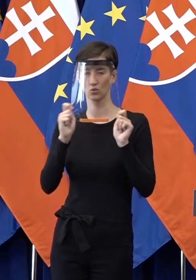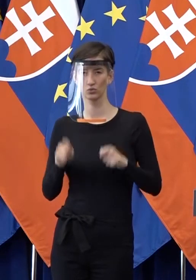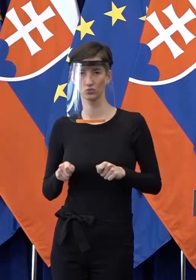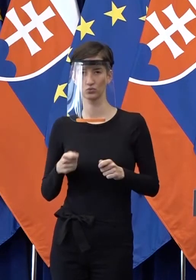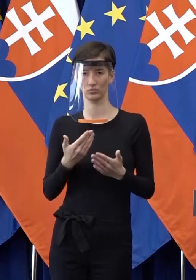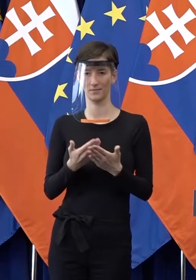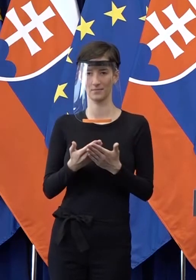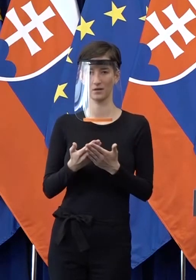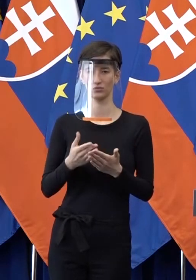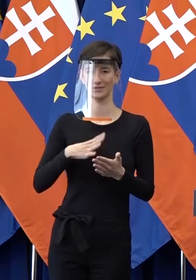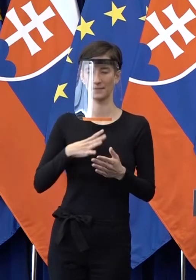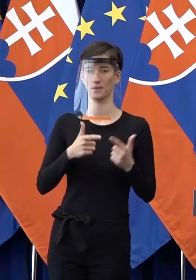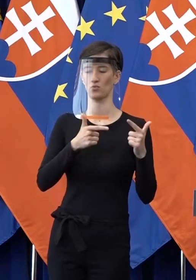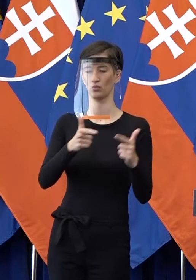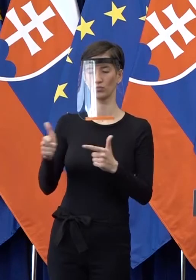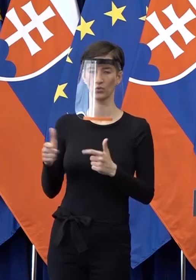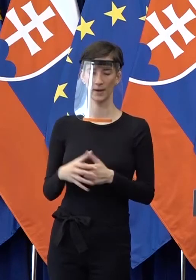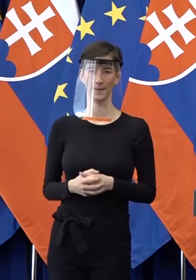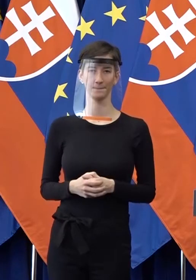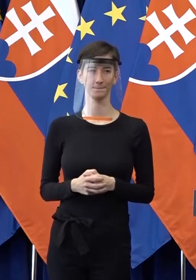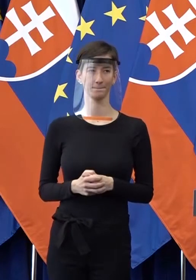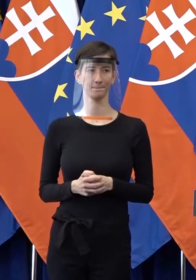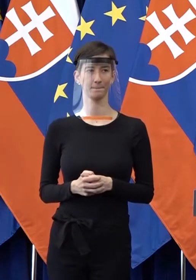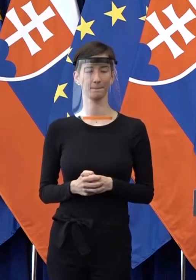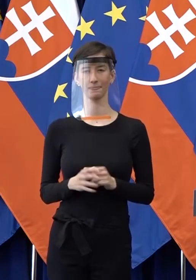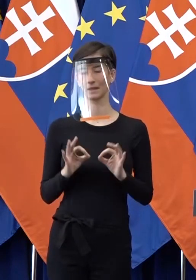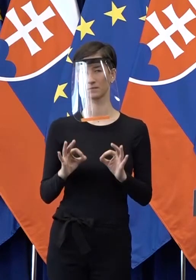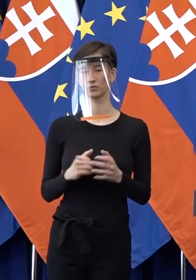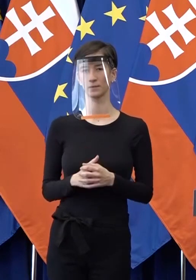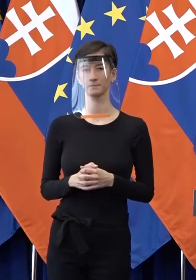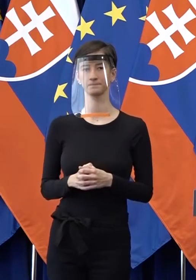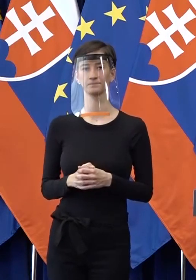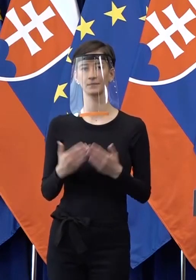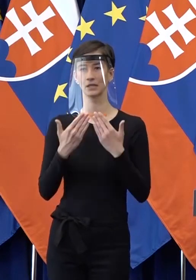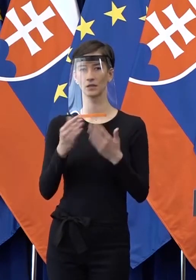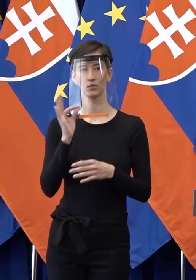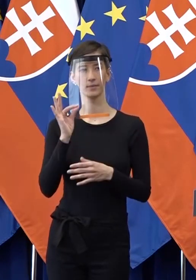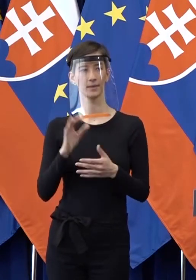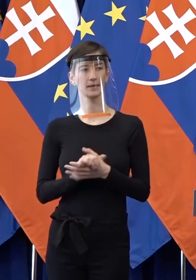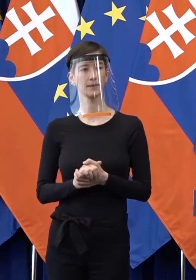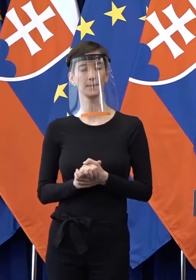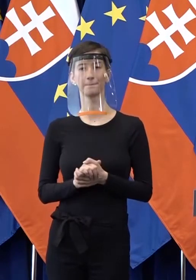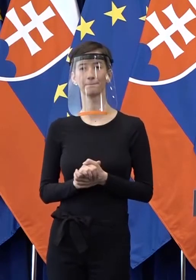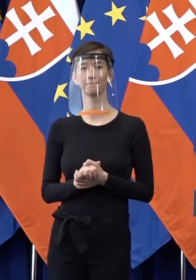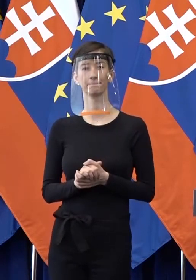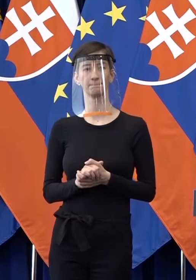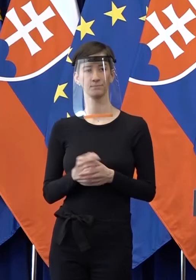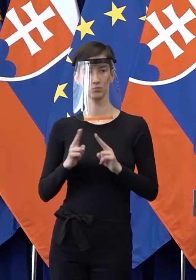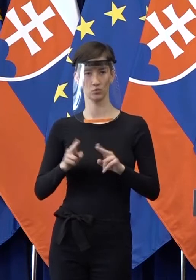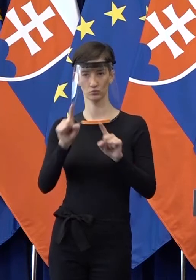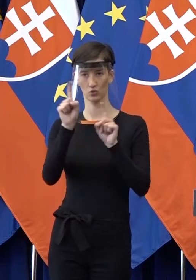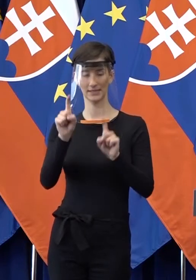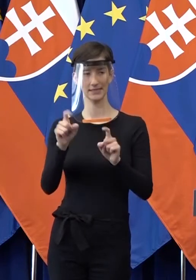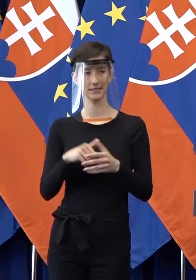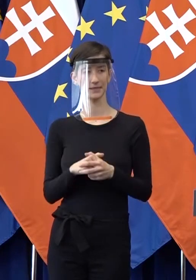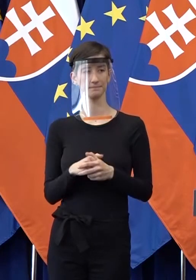do nejakého normálu. Toľko možno za mňa. Ďakujem pekne, pán premiér. Prejdeme na otázky. Môžeme